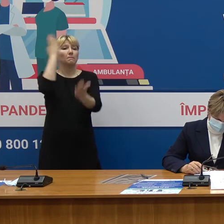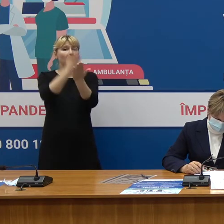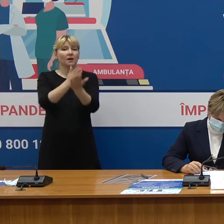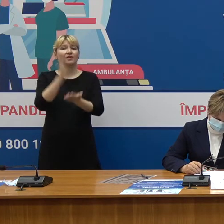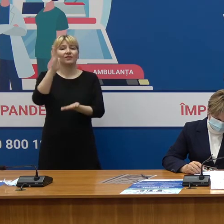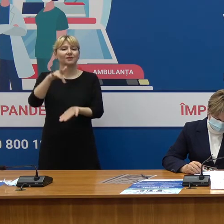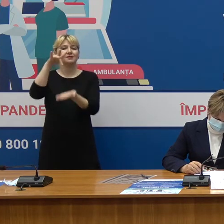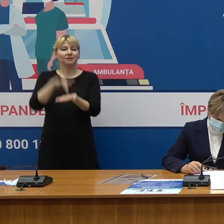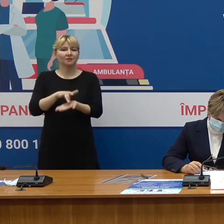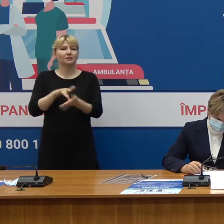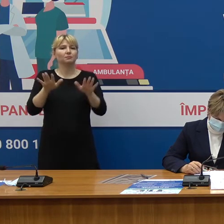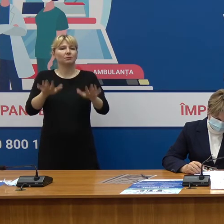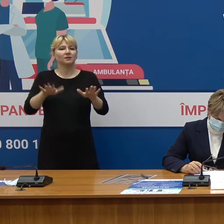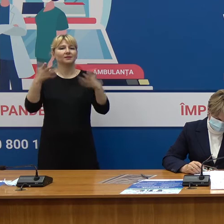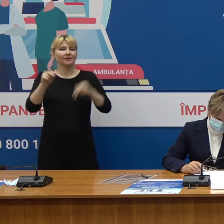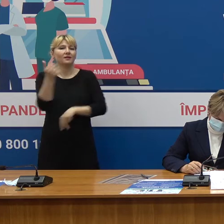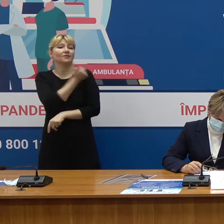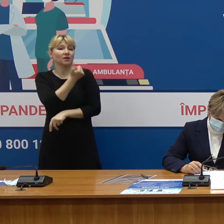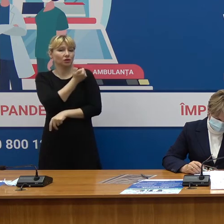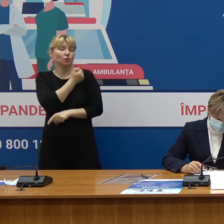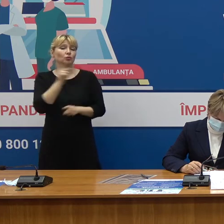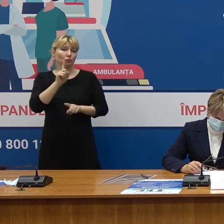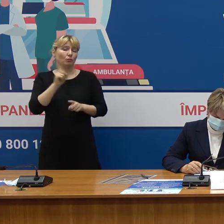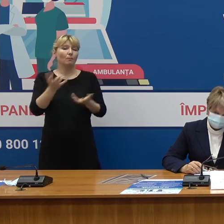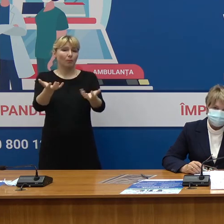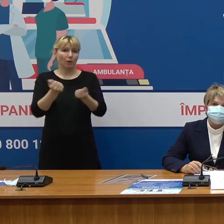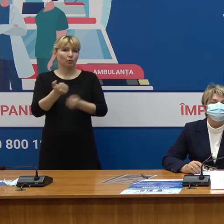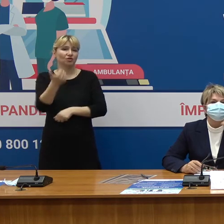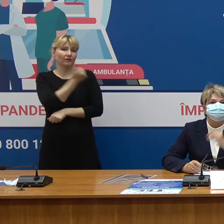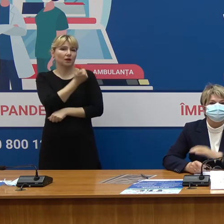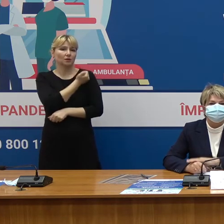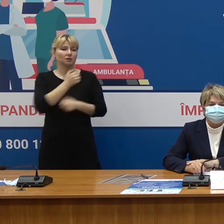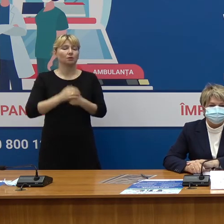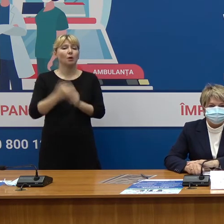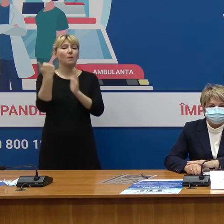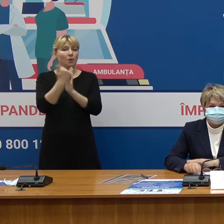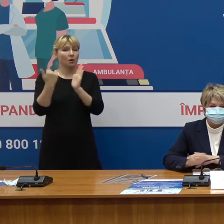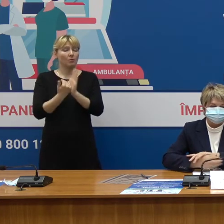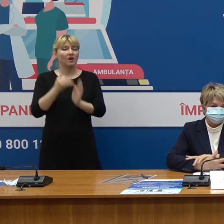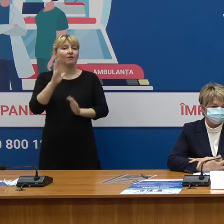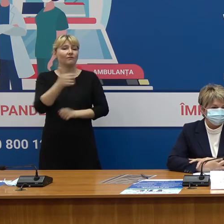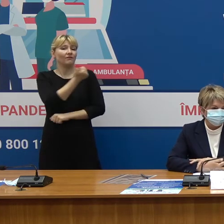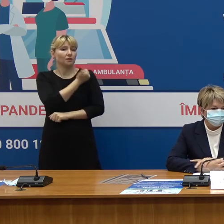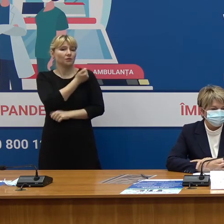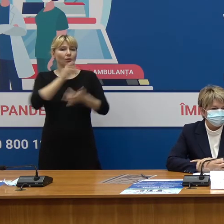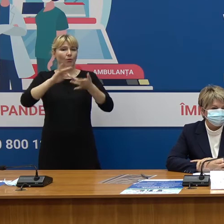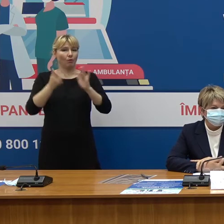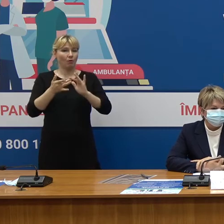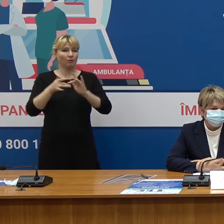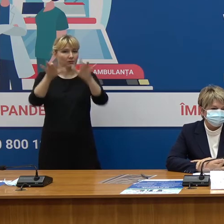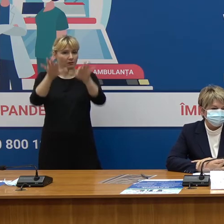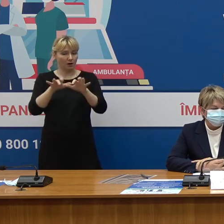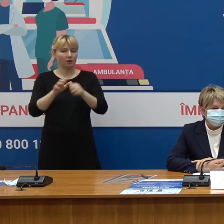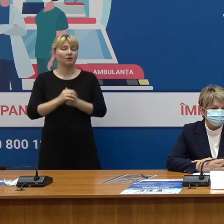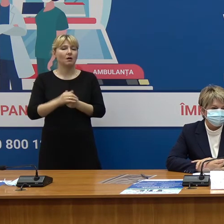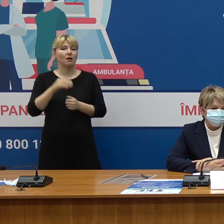centrul de vaccinare pentru a fi vaccinat. Programarea la vaccinare online se face pe